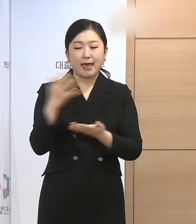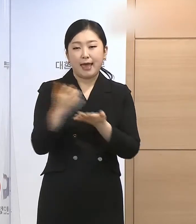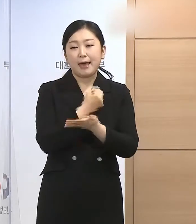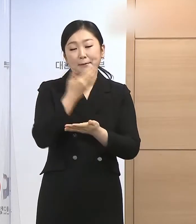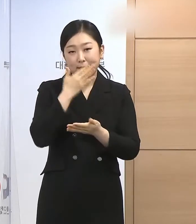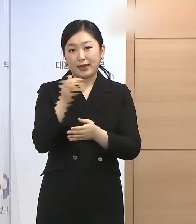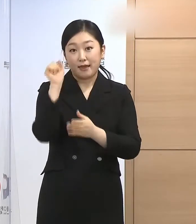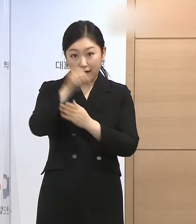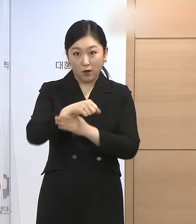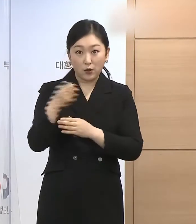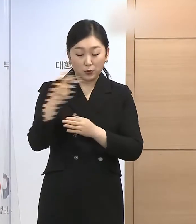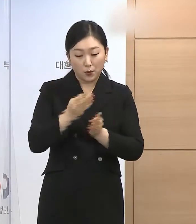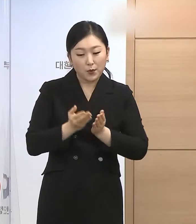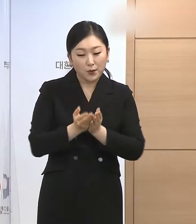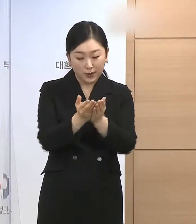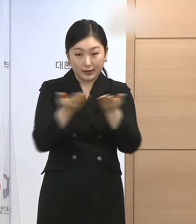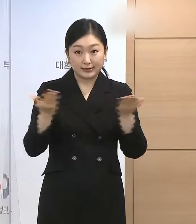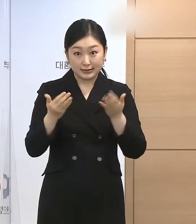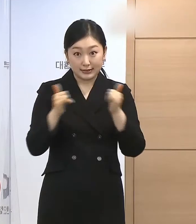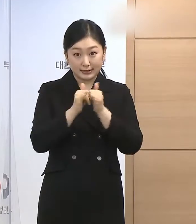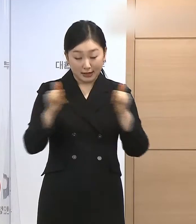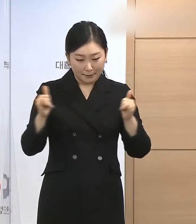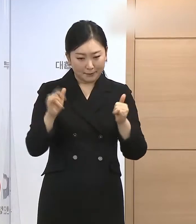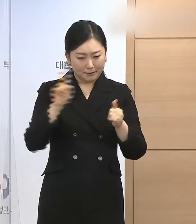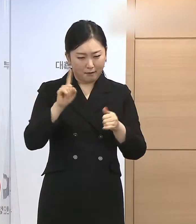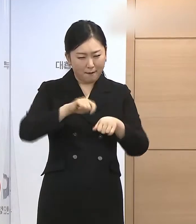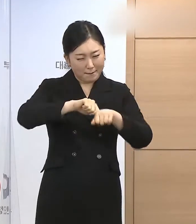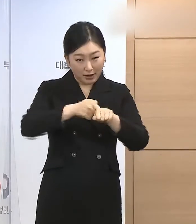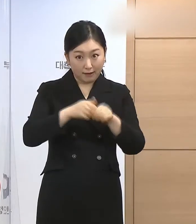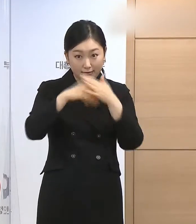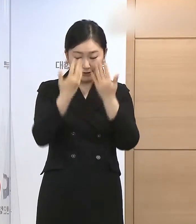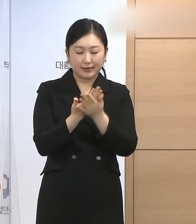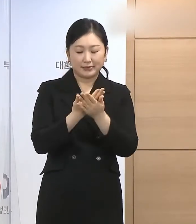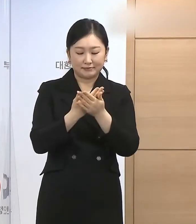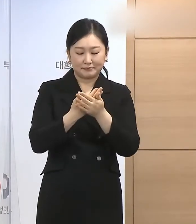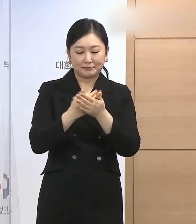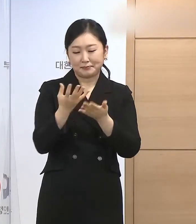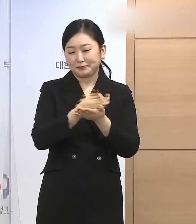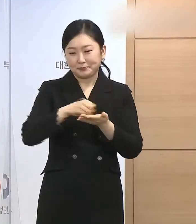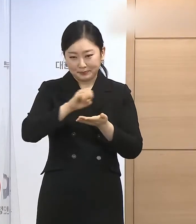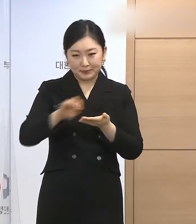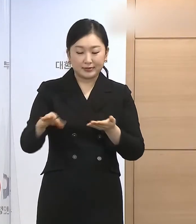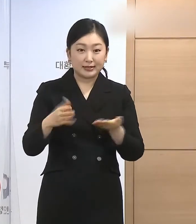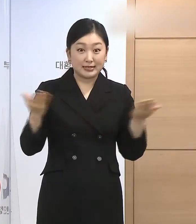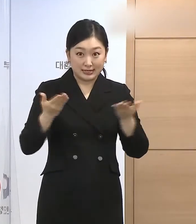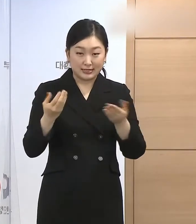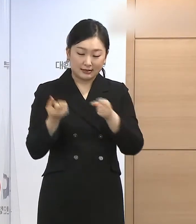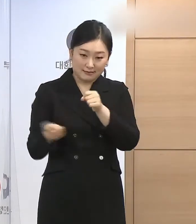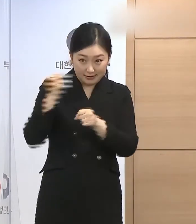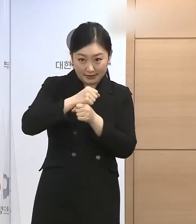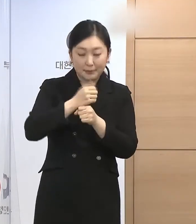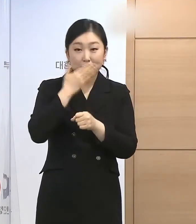344명에 대해서도 각종 제재를 감면하여 생업에 복귀할 수 있도록 하였습니다.